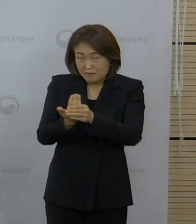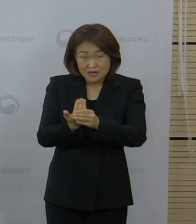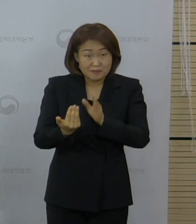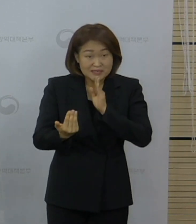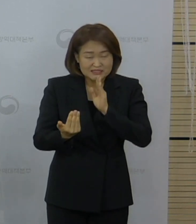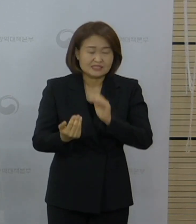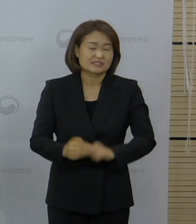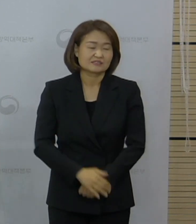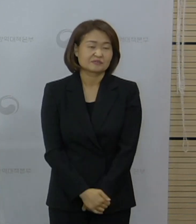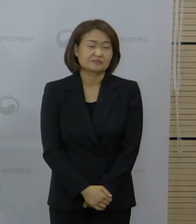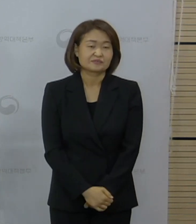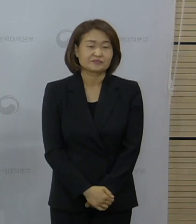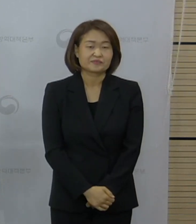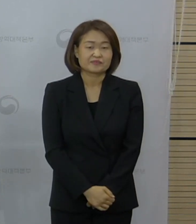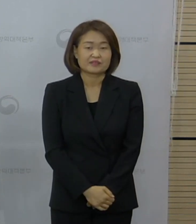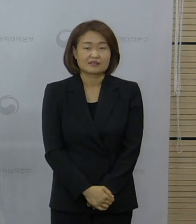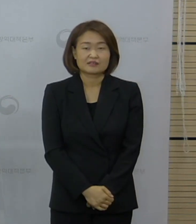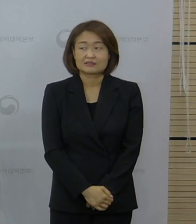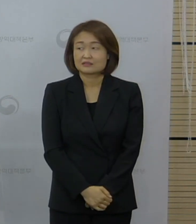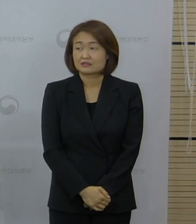이상입니다. 네,